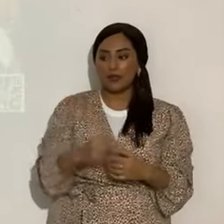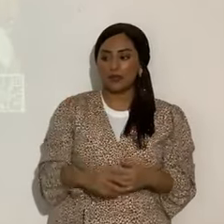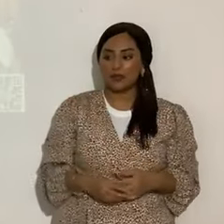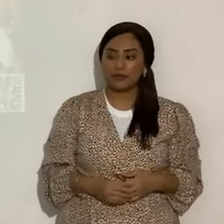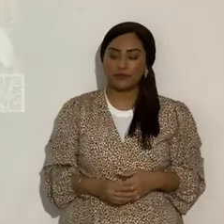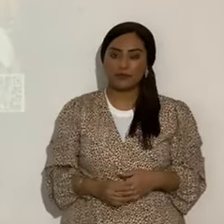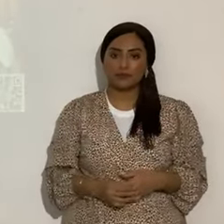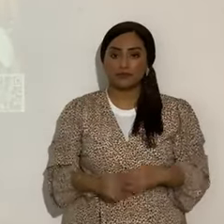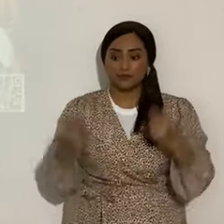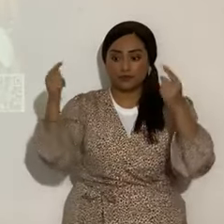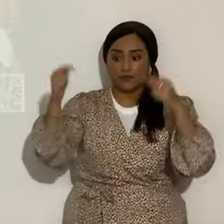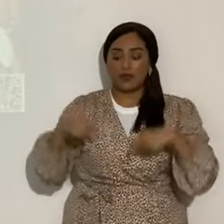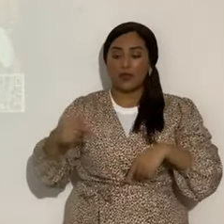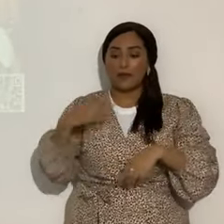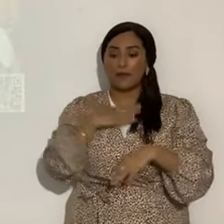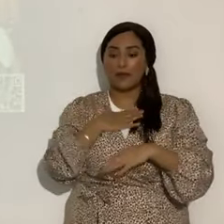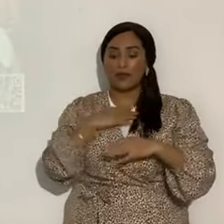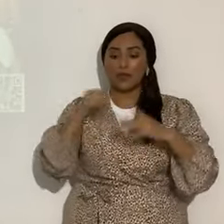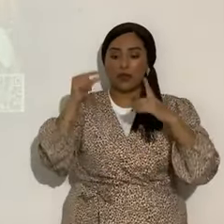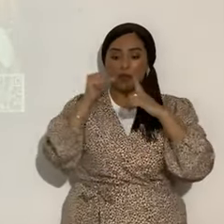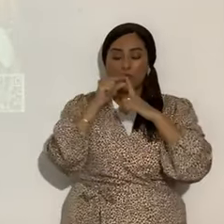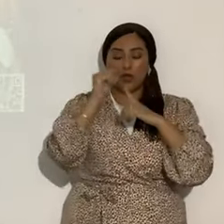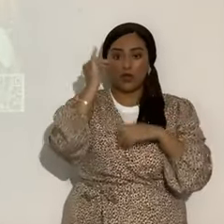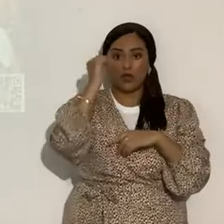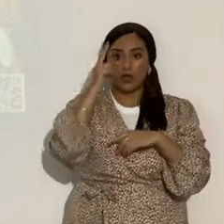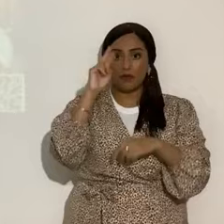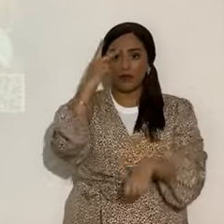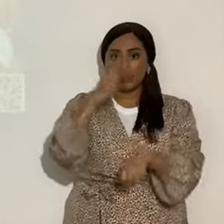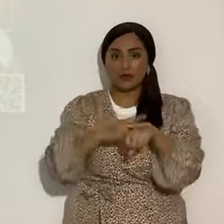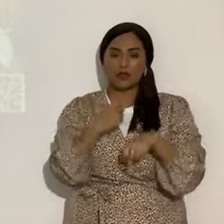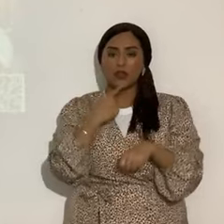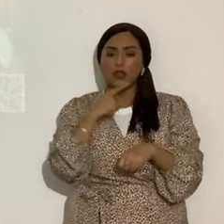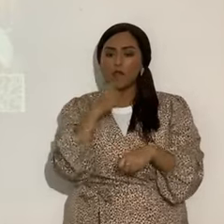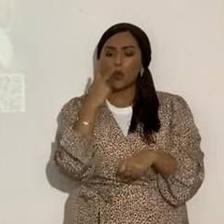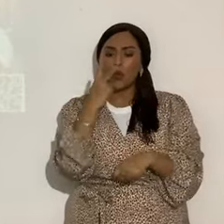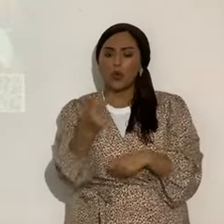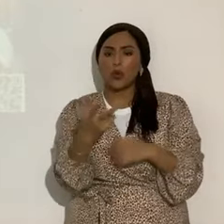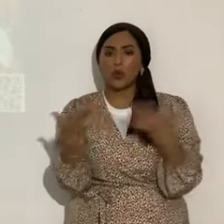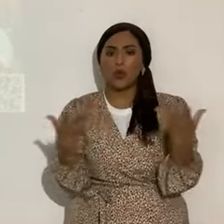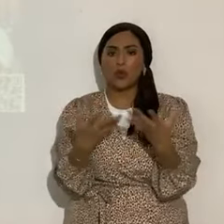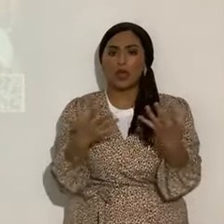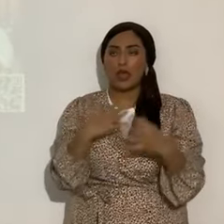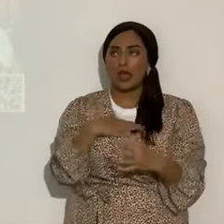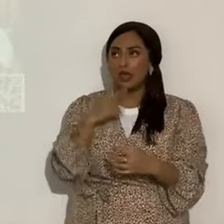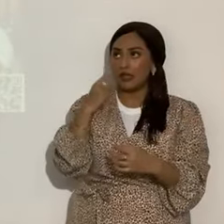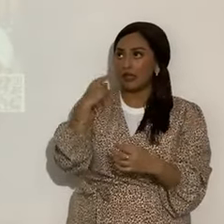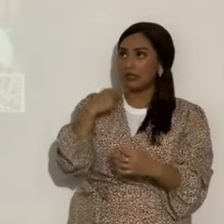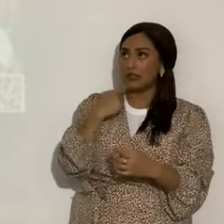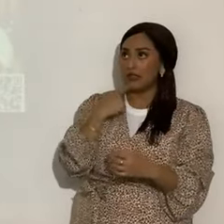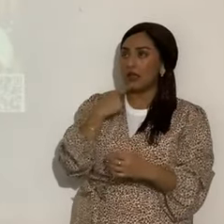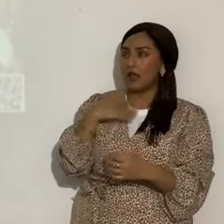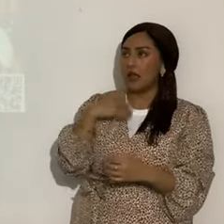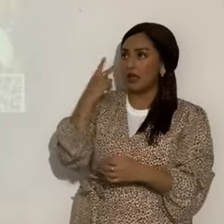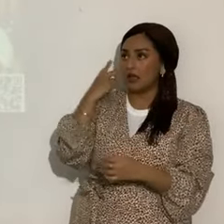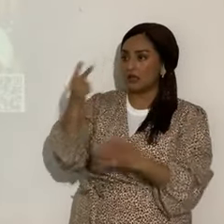Vino a mi palabra de Yahweh, por segunda vez diciendo, ¿qué ves tú? Y dije, veo una olla que hierve,